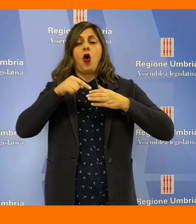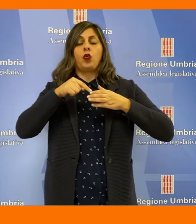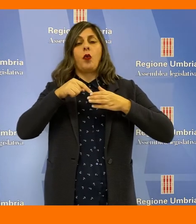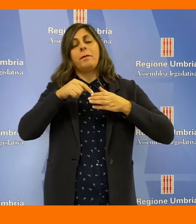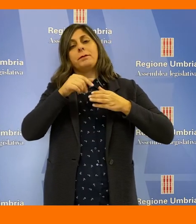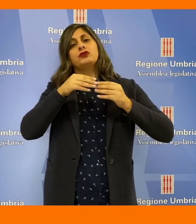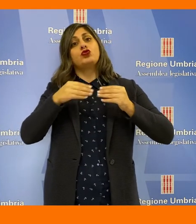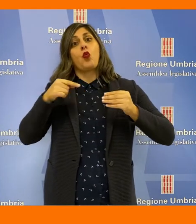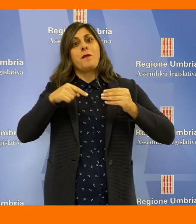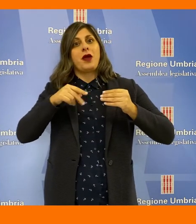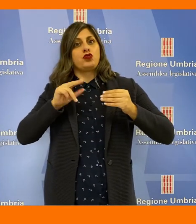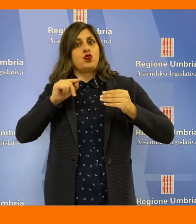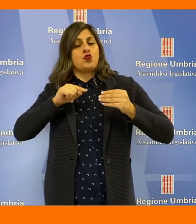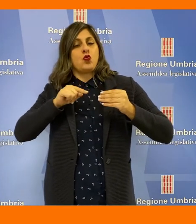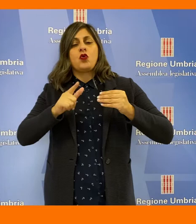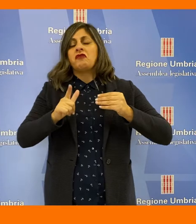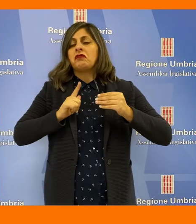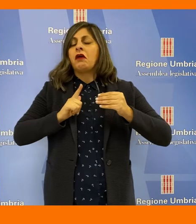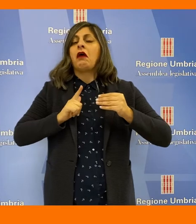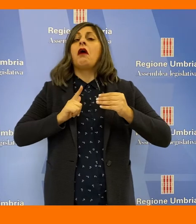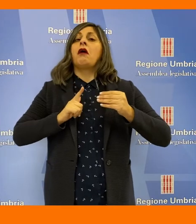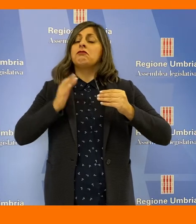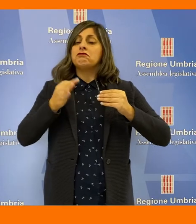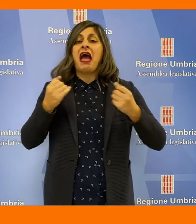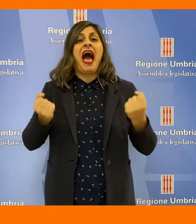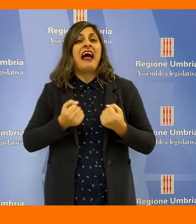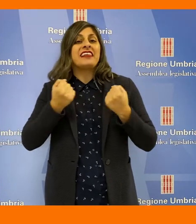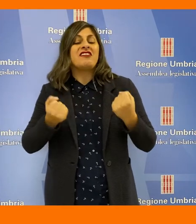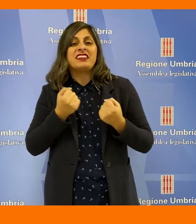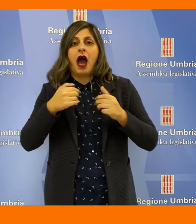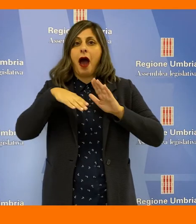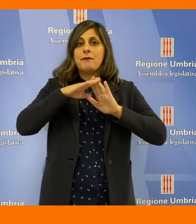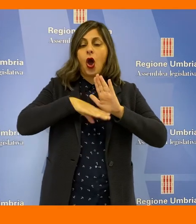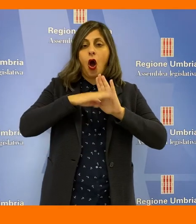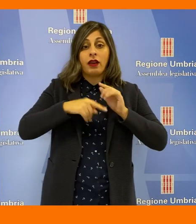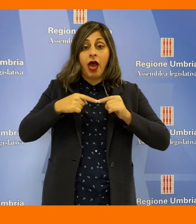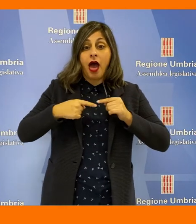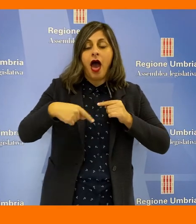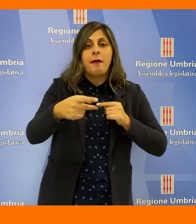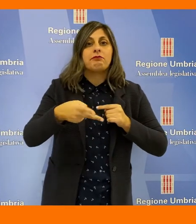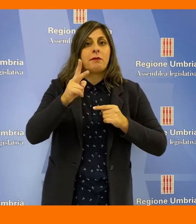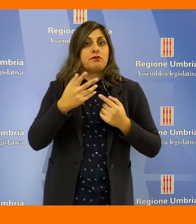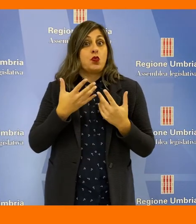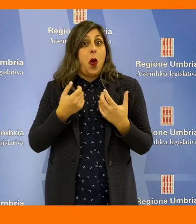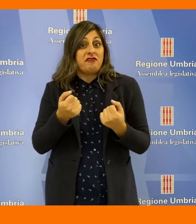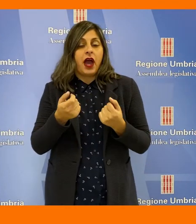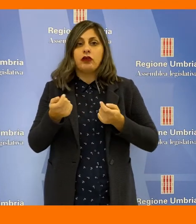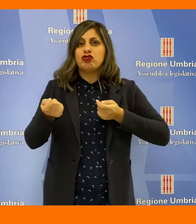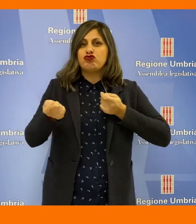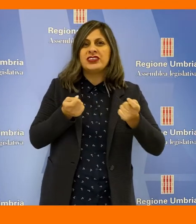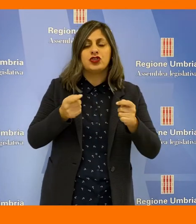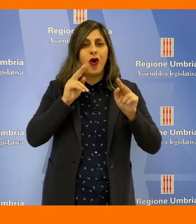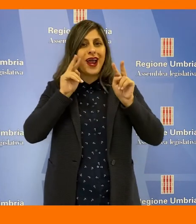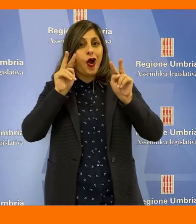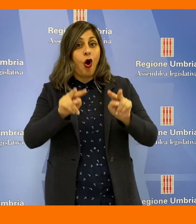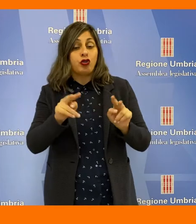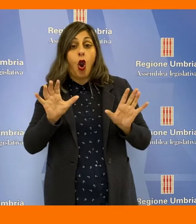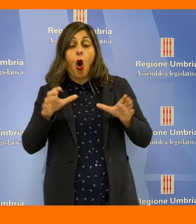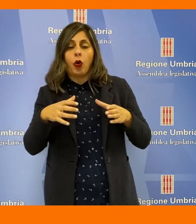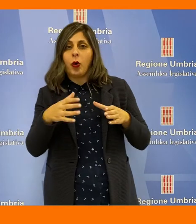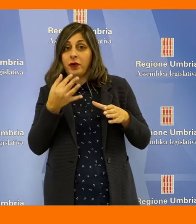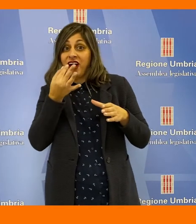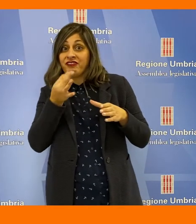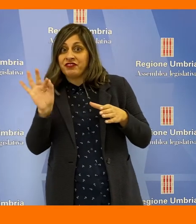di utilizzare un nuovo strumento per rendere più efficace l'attività di programmazione, gestione e controllo del